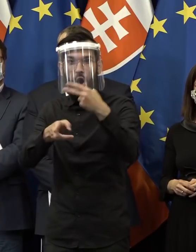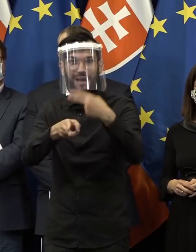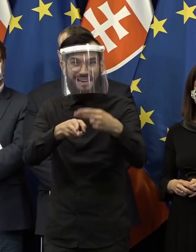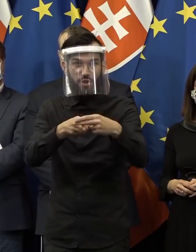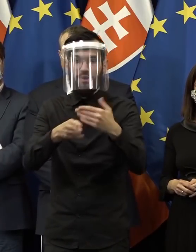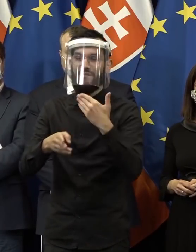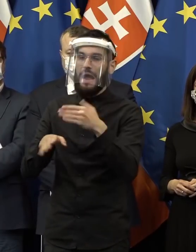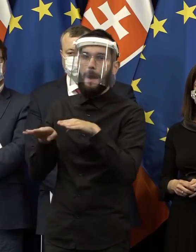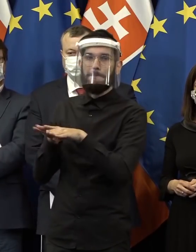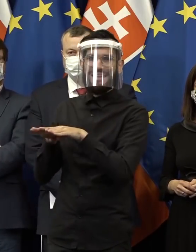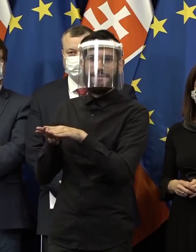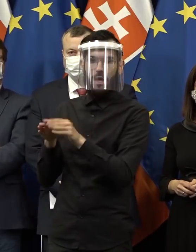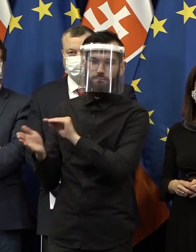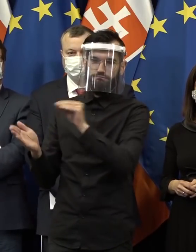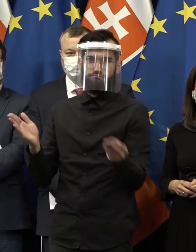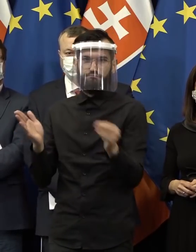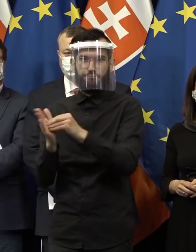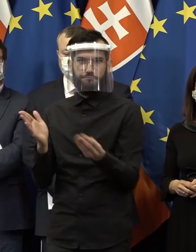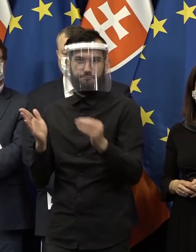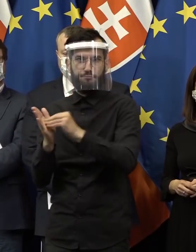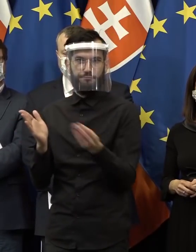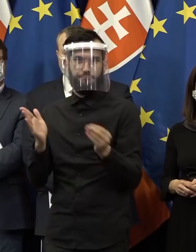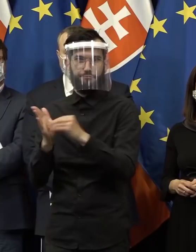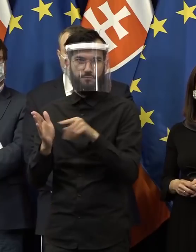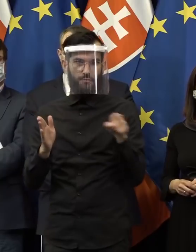našich ministrov do tohto spoločného programového vyhlásenia vlády.